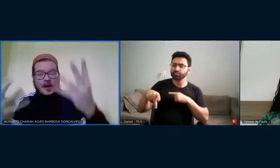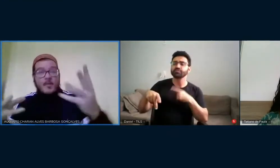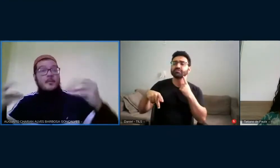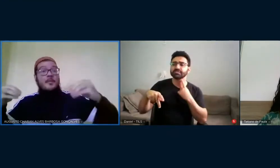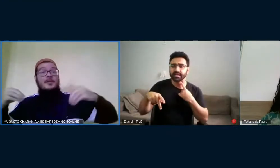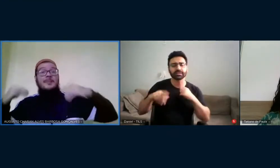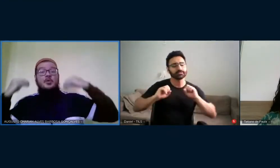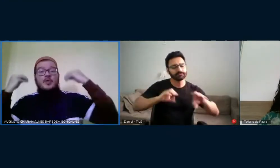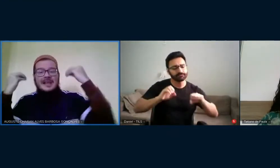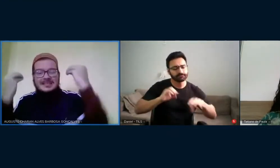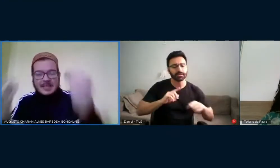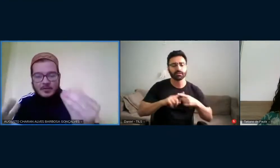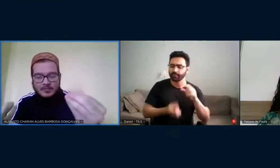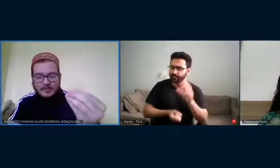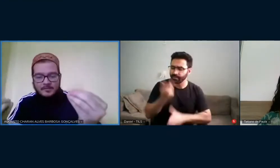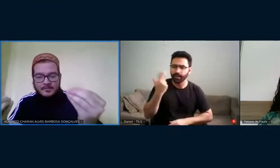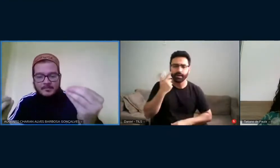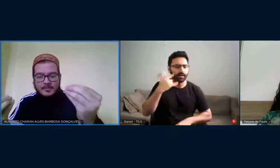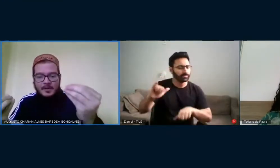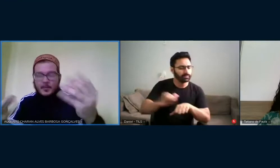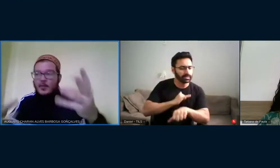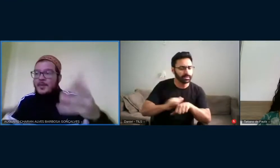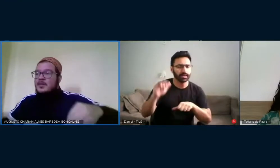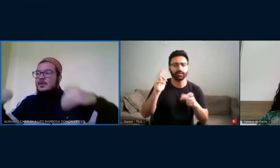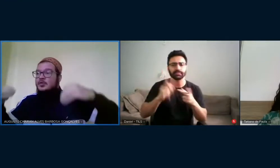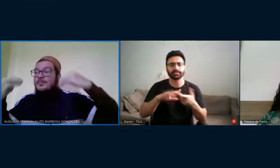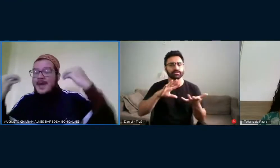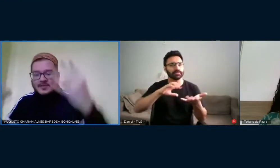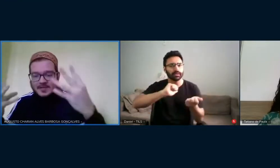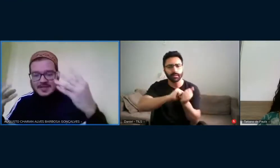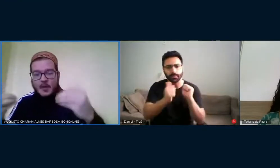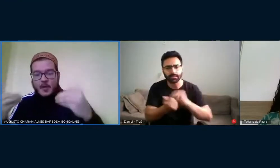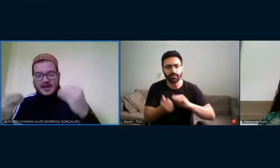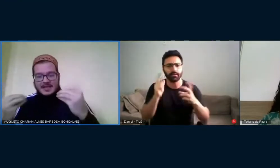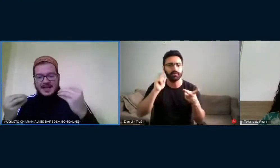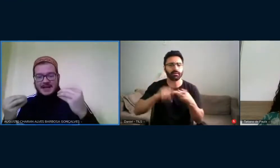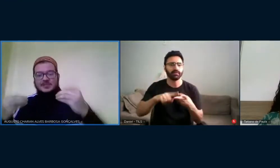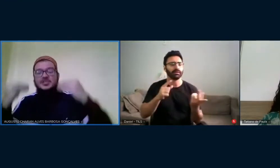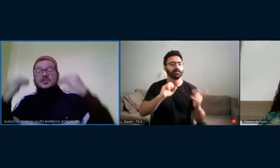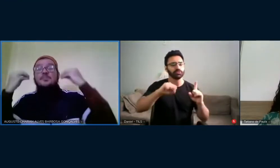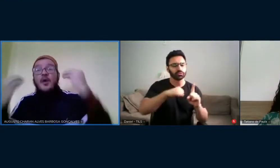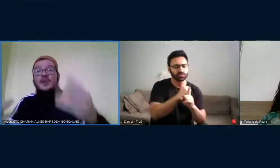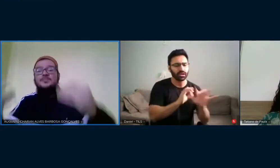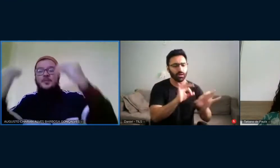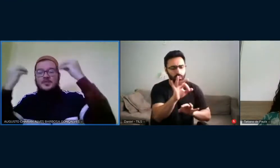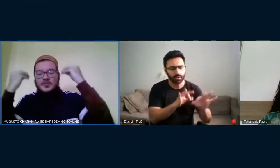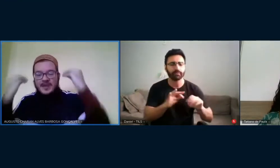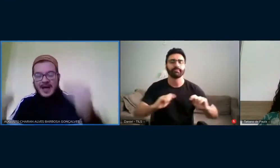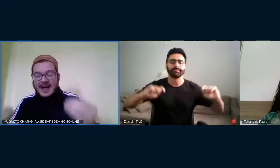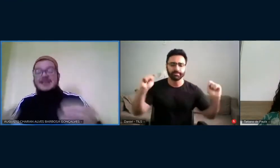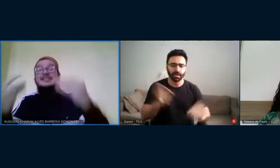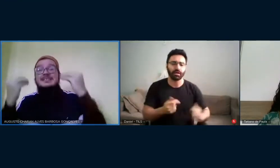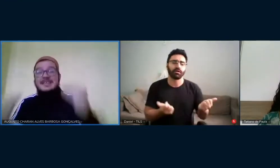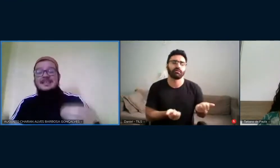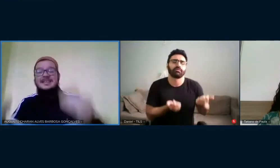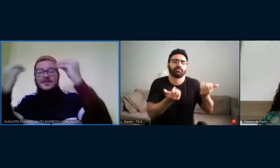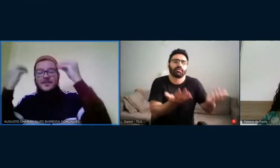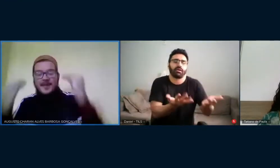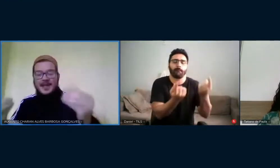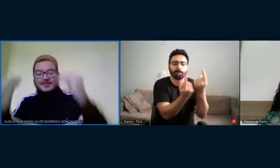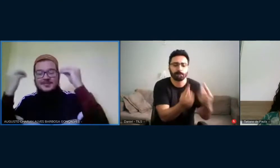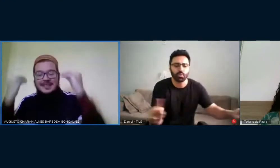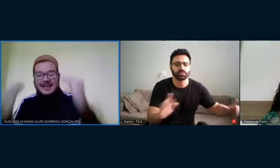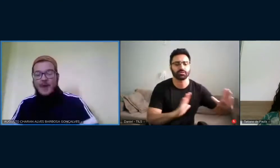criação, por meio da modulação, por meio do meio social organizado, a gente pode proporcionar sim,